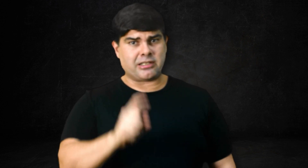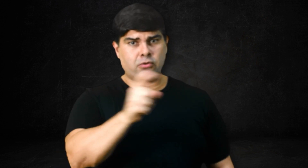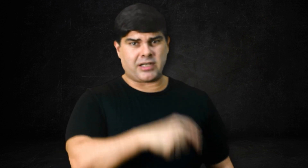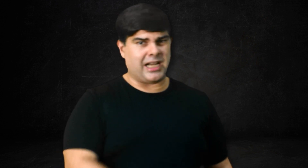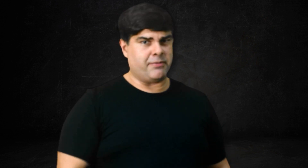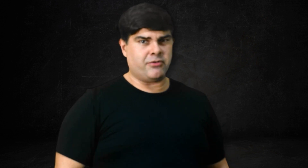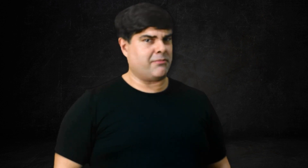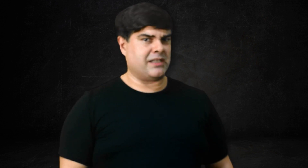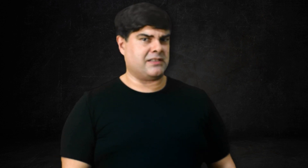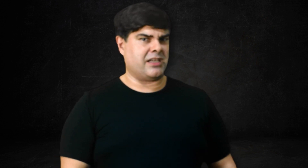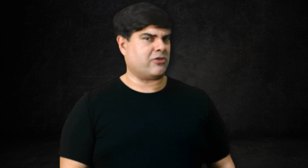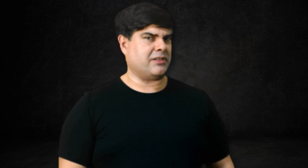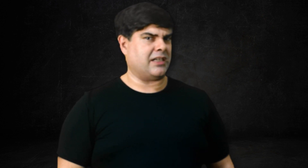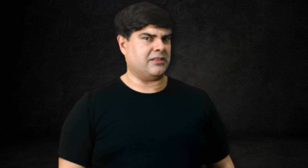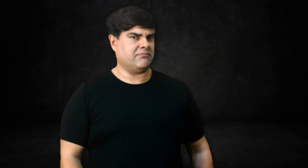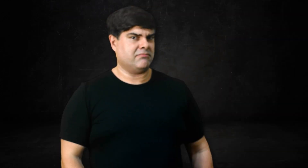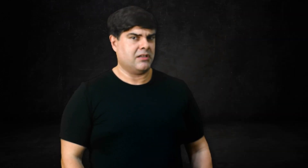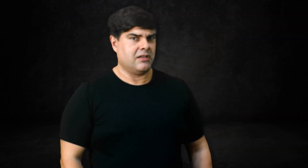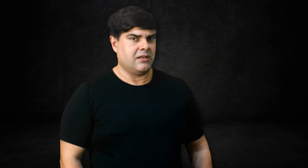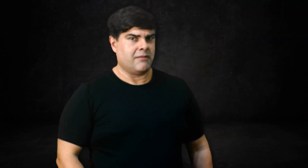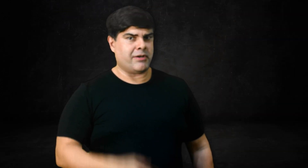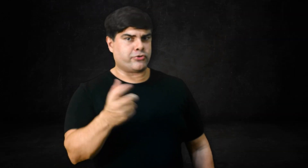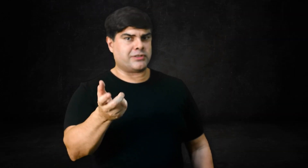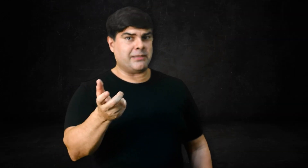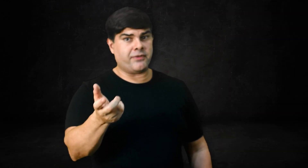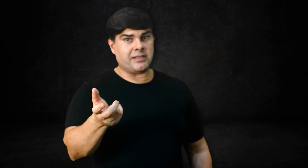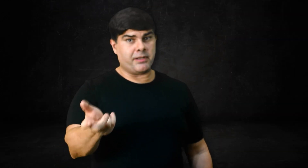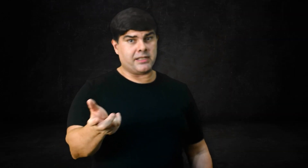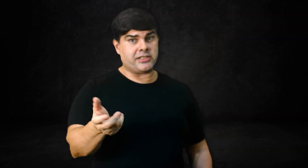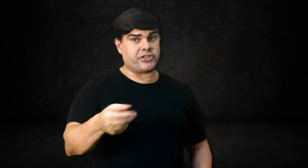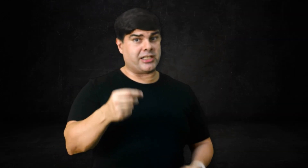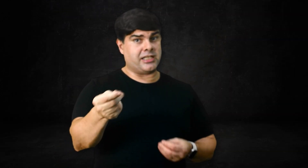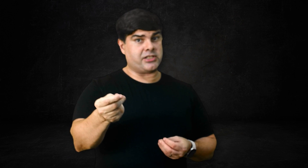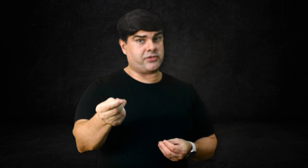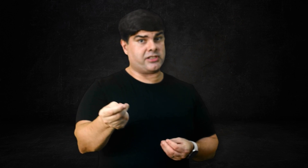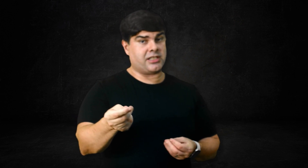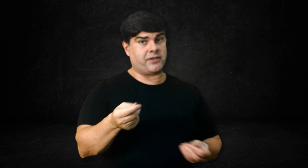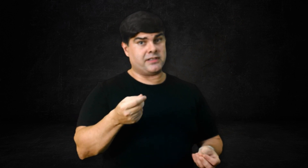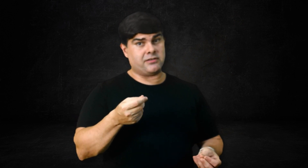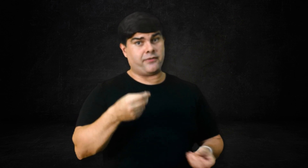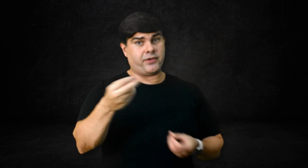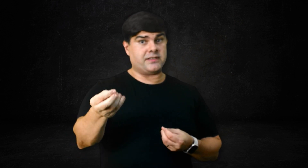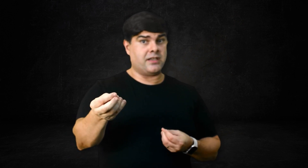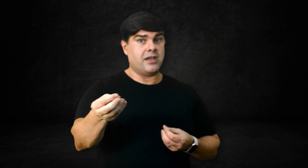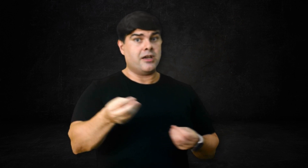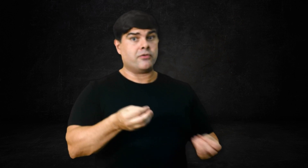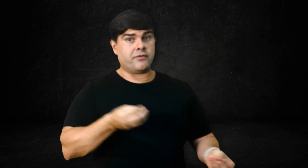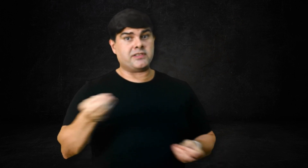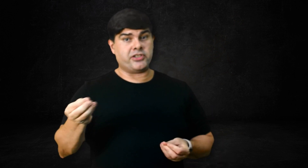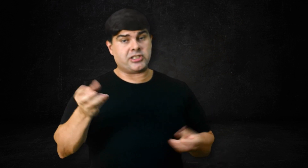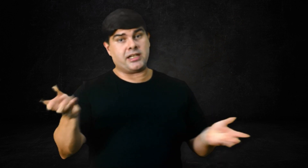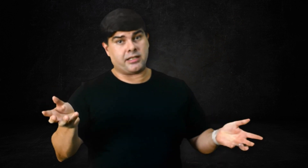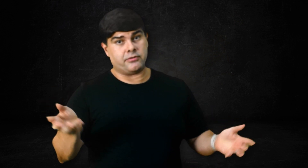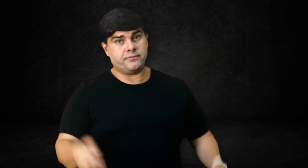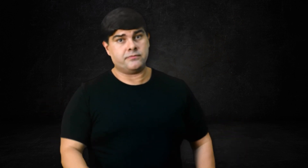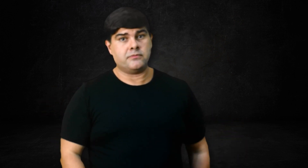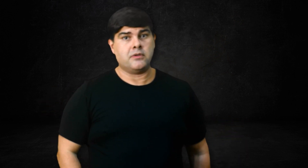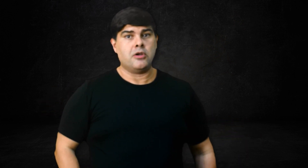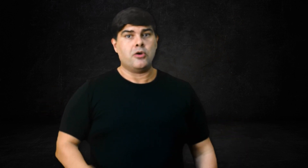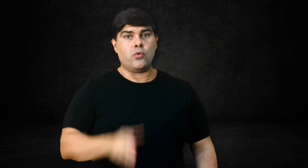low carb não é mais recomendada. Mas tudo sempre vai depender da estratégia que você está fazendo e a fase com que você está, é claro. O